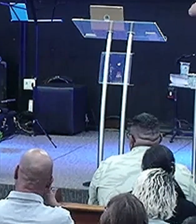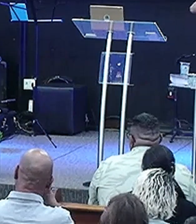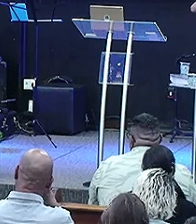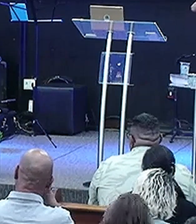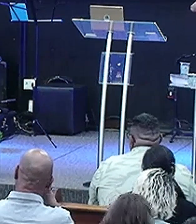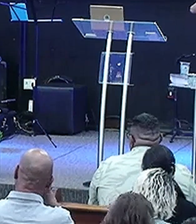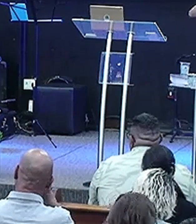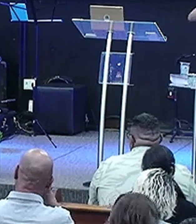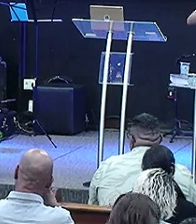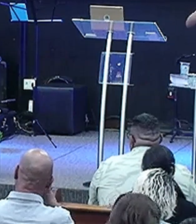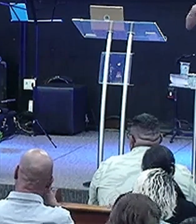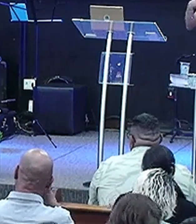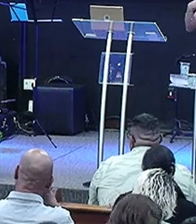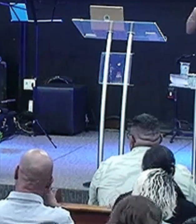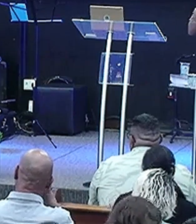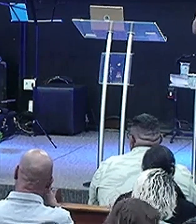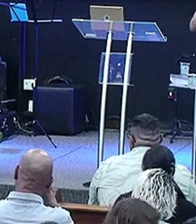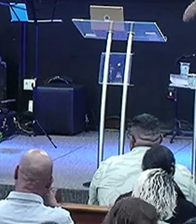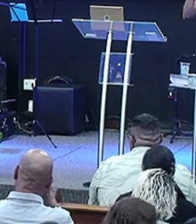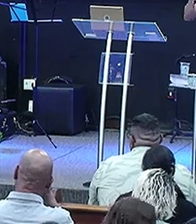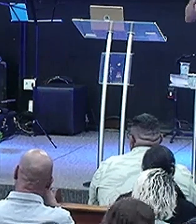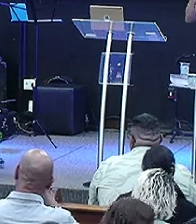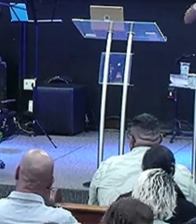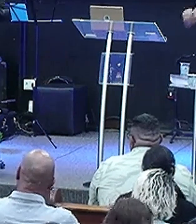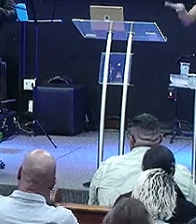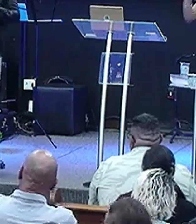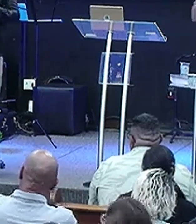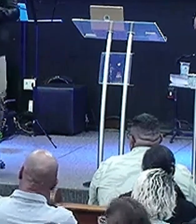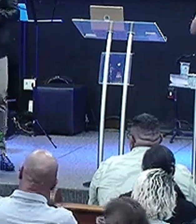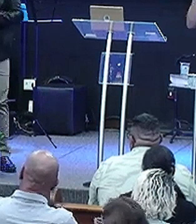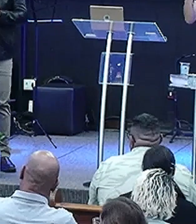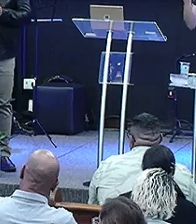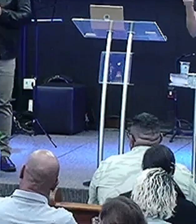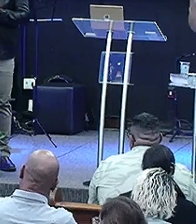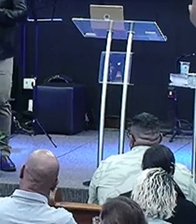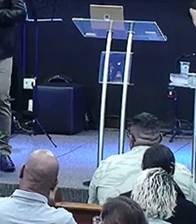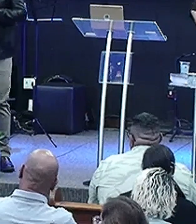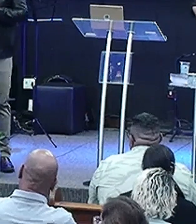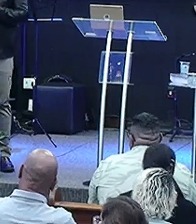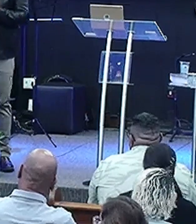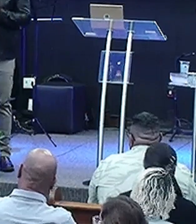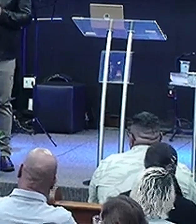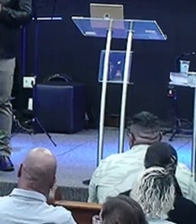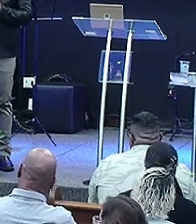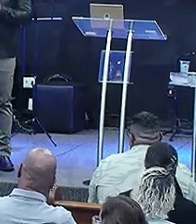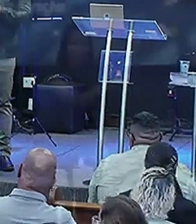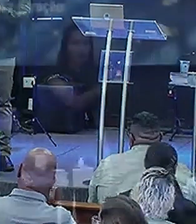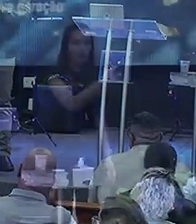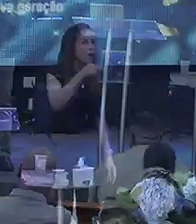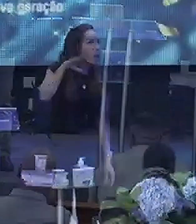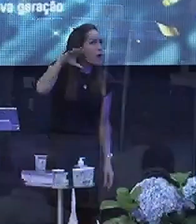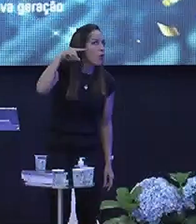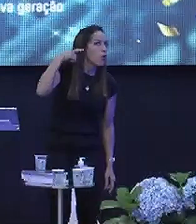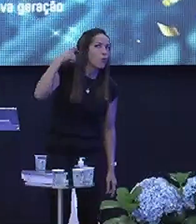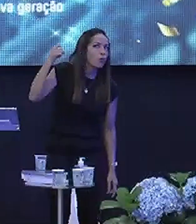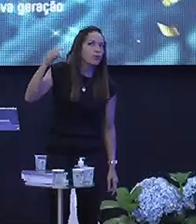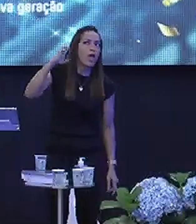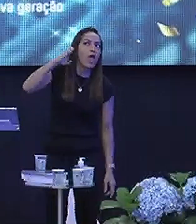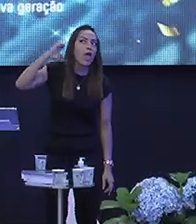Pastores Tem que chegar Para cada Uma E ficar No ouvido Dela